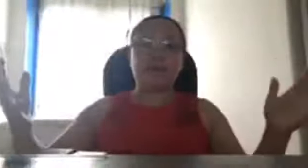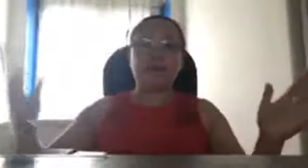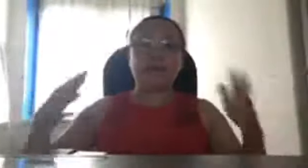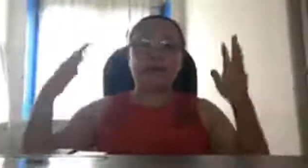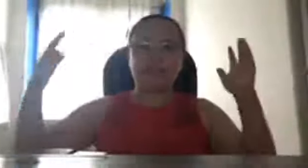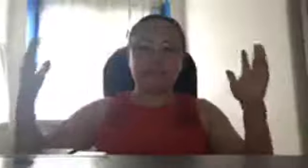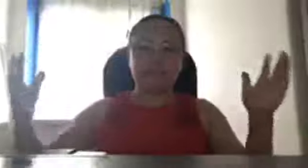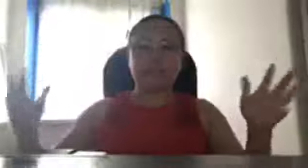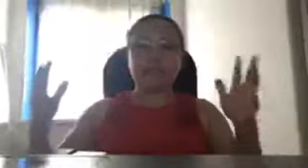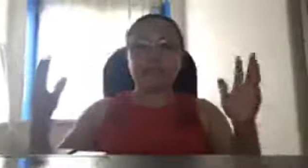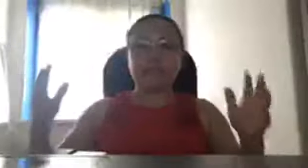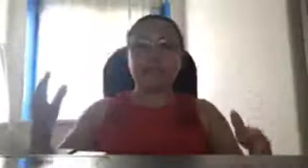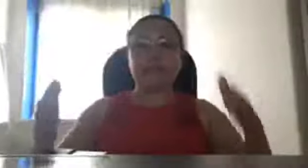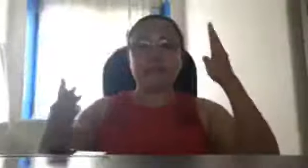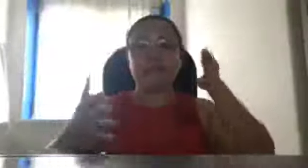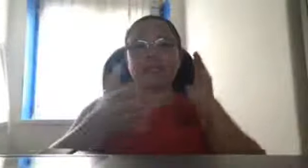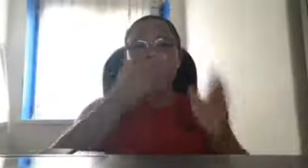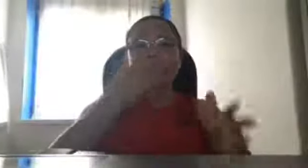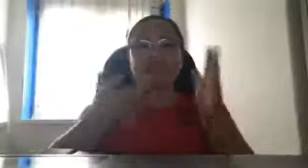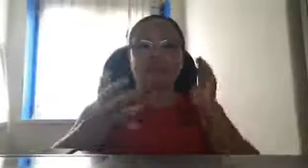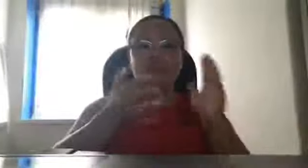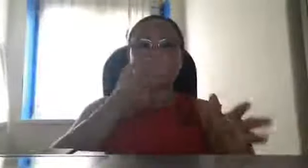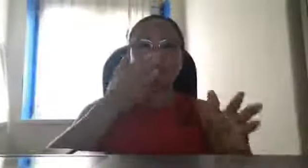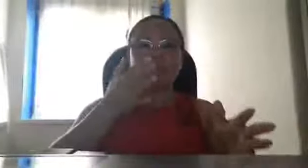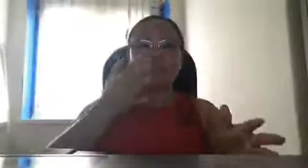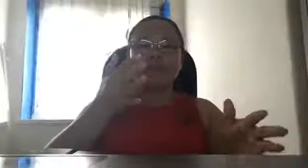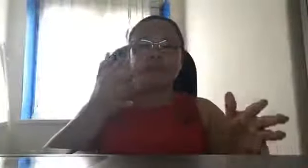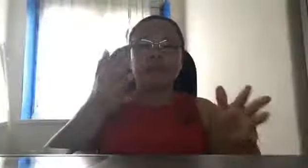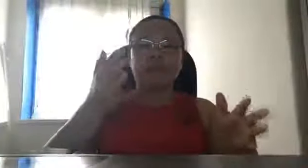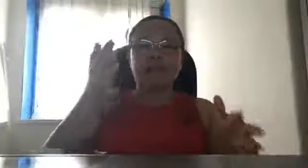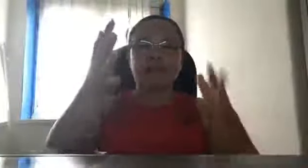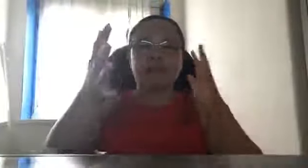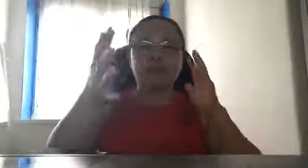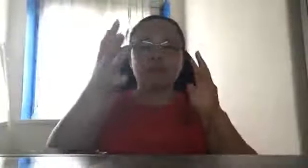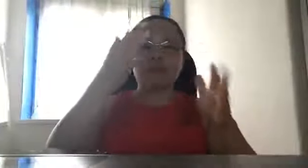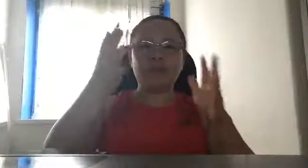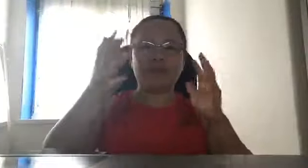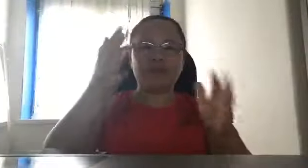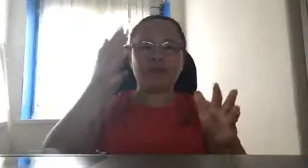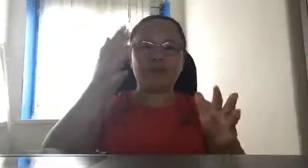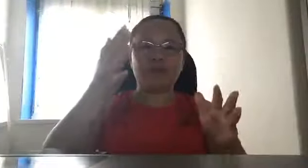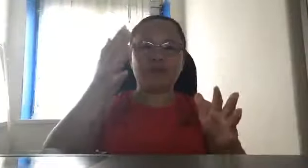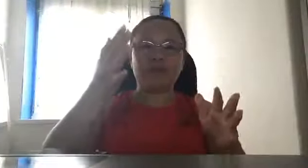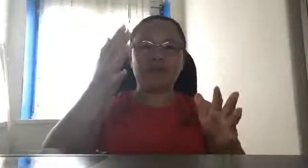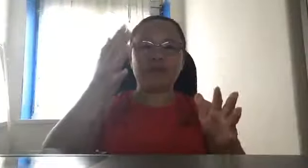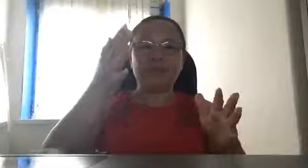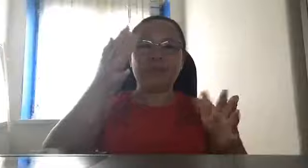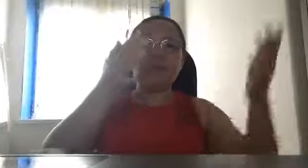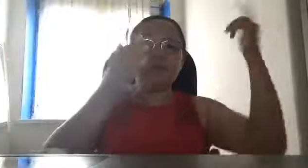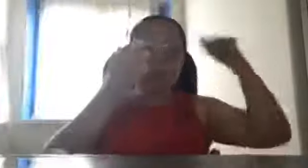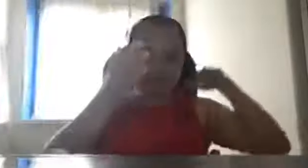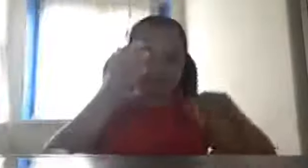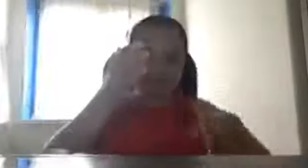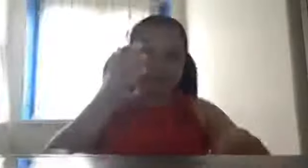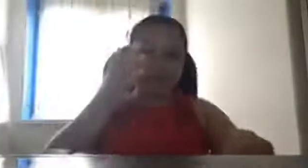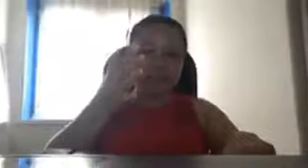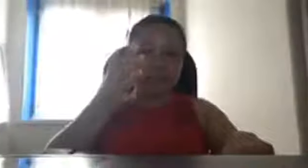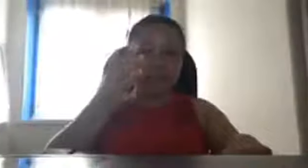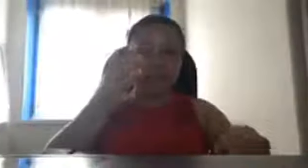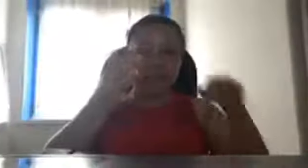magpanik ang ating military pinatay nila yung kanilang communication pero ang kanilang radar ang